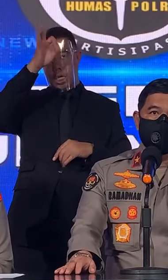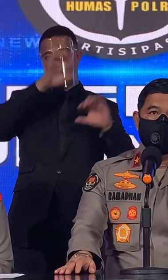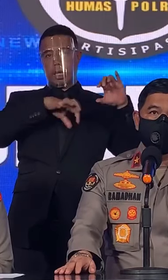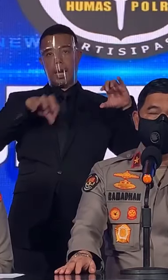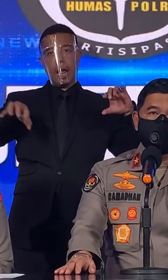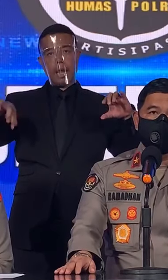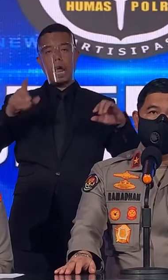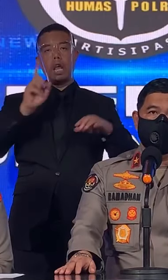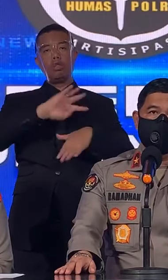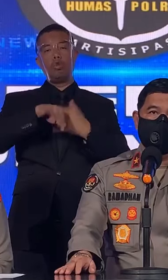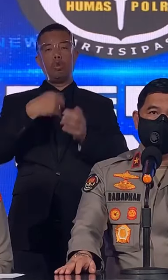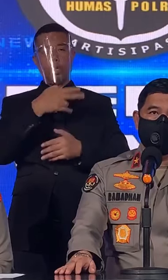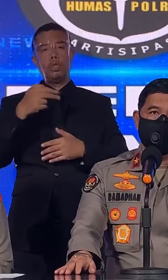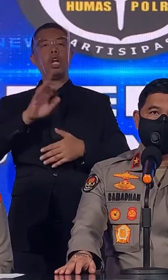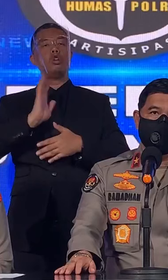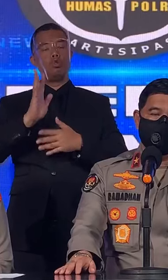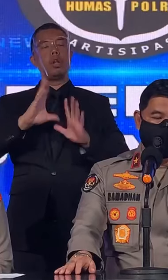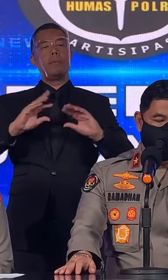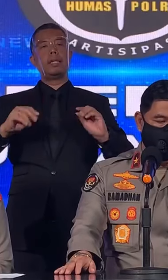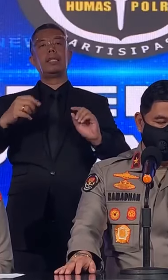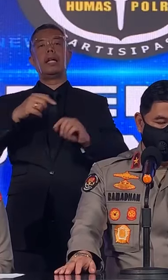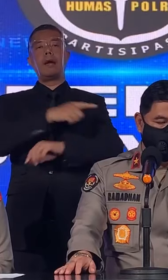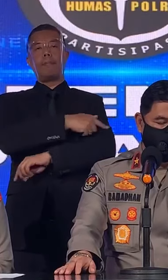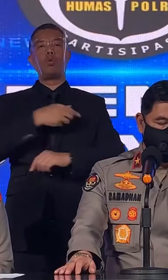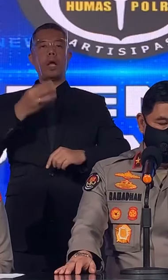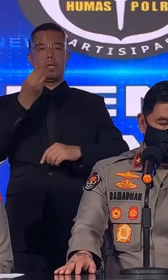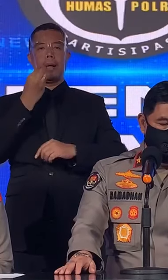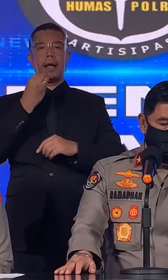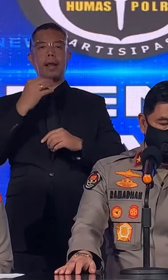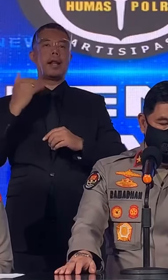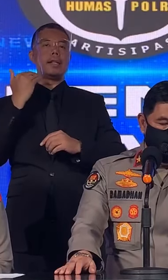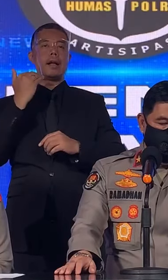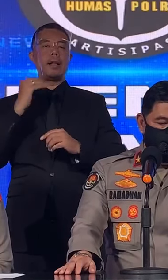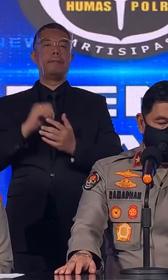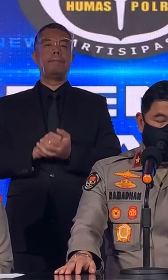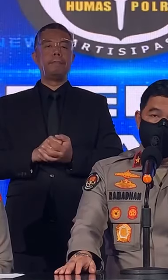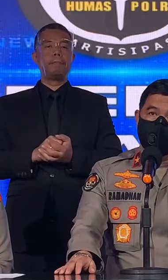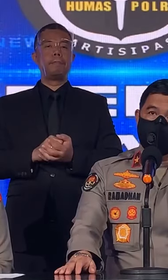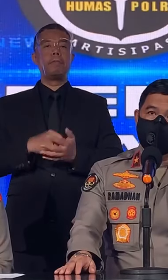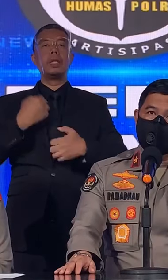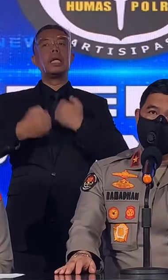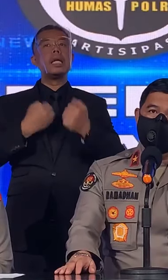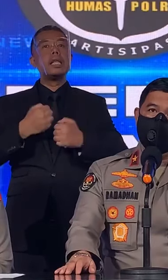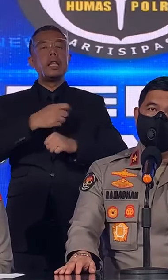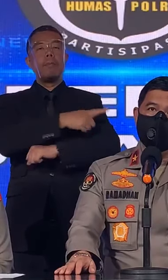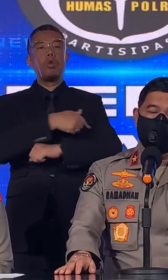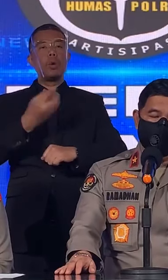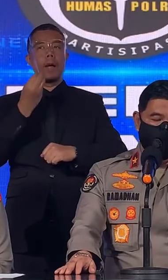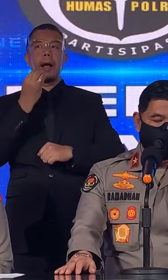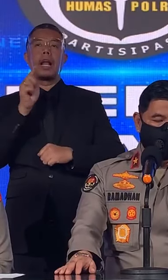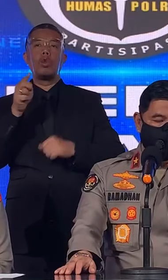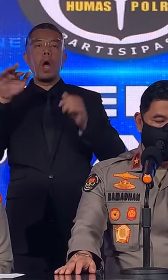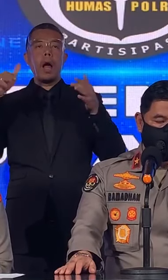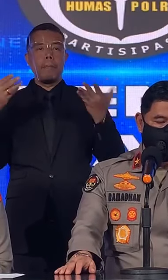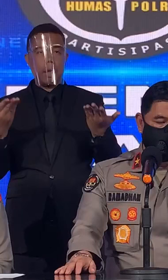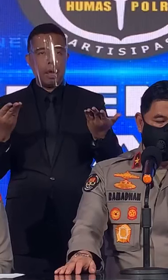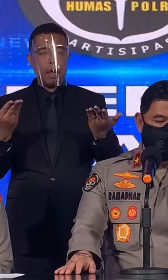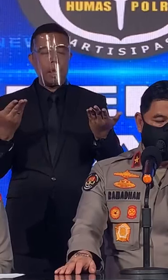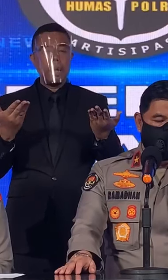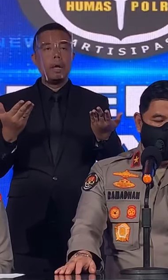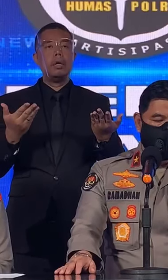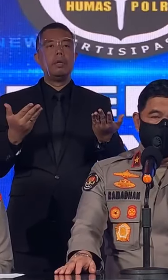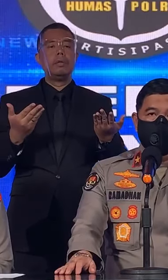Seluruhnya Juga Melaksanakan Satgas Pangan Kegiatan Kegiatan Satgas Pangan Itu Apa Adalah